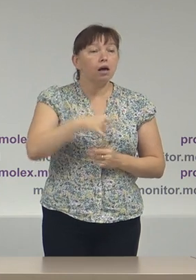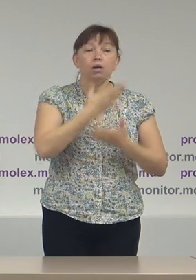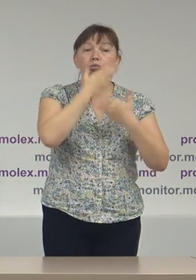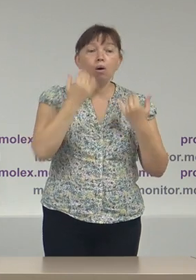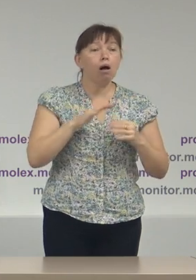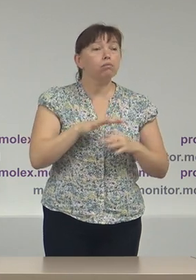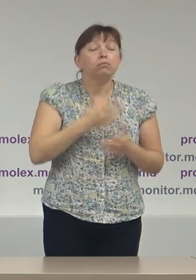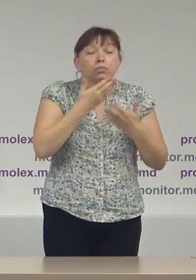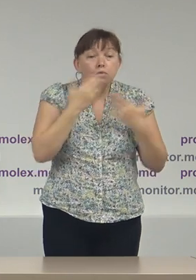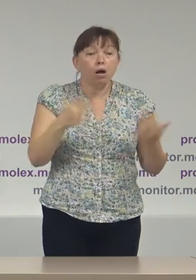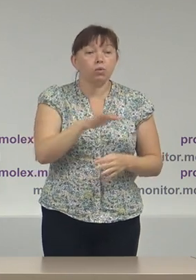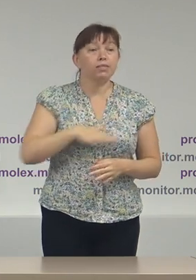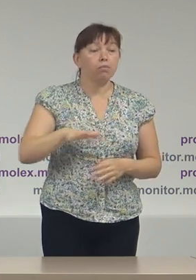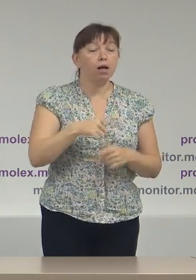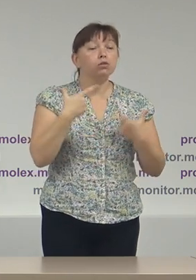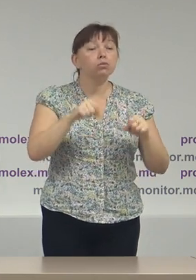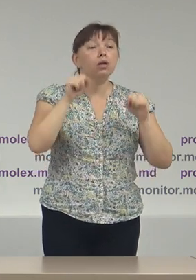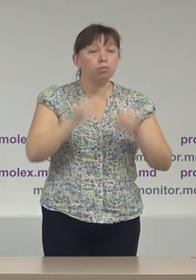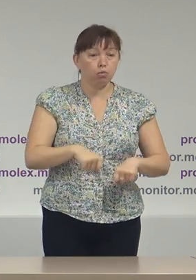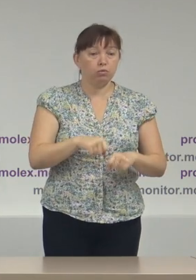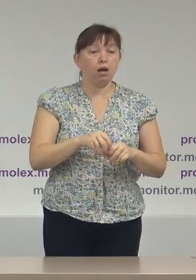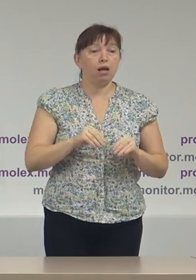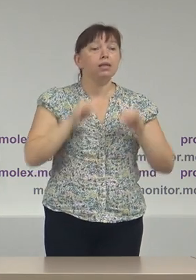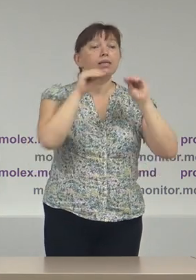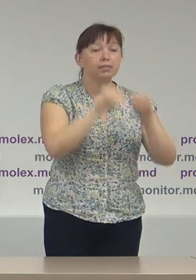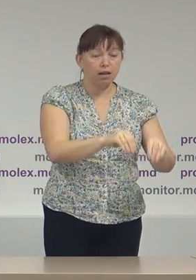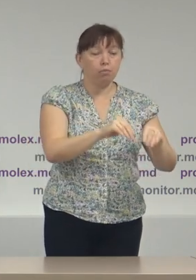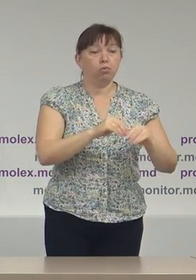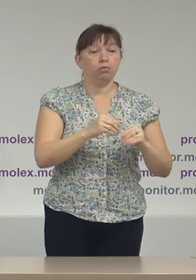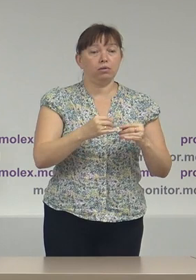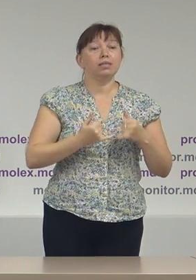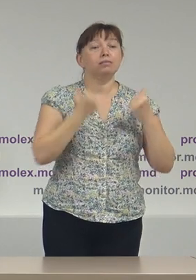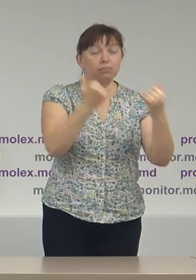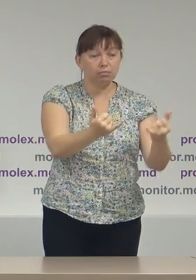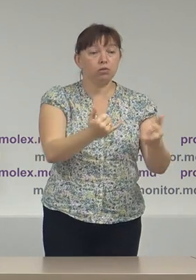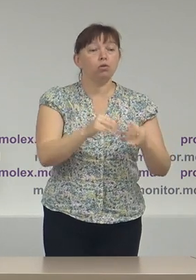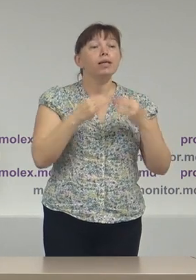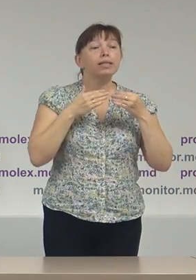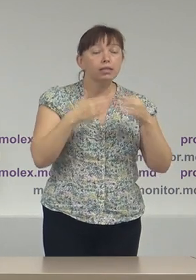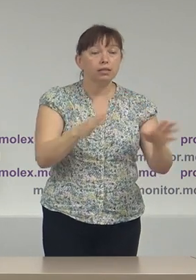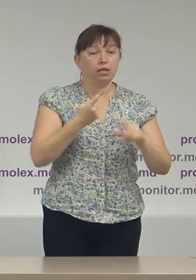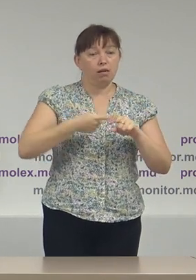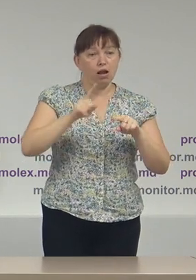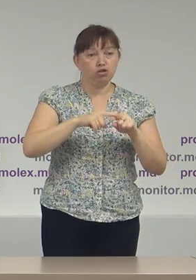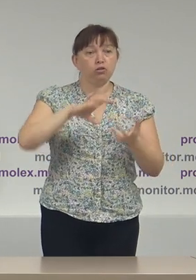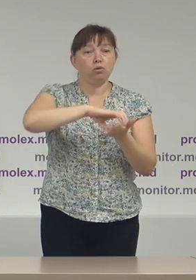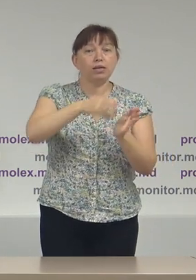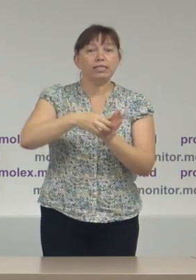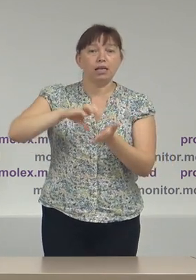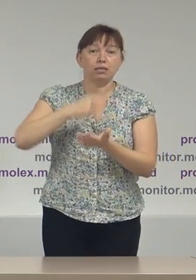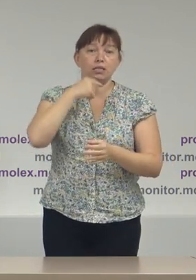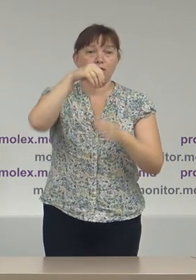spații publice pe care ar putea să le pună la dispoziție pentru deschiderea acestor secții de votare